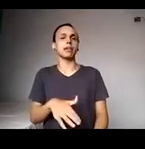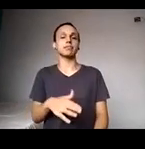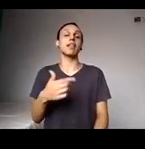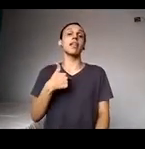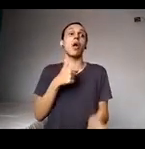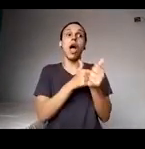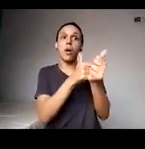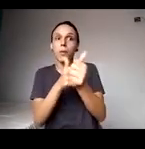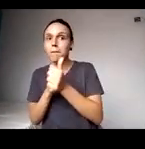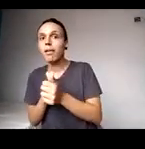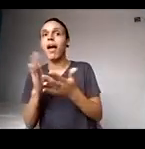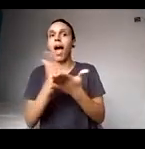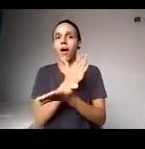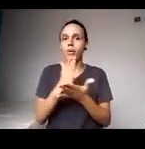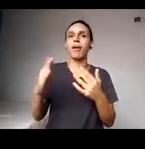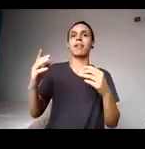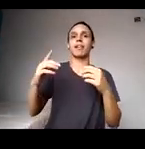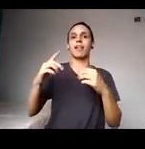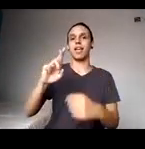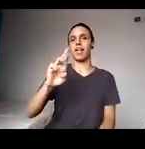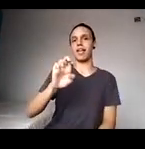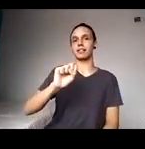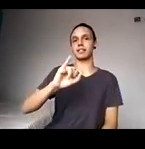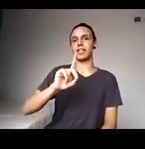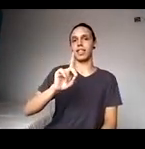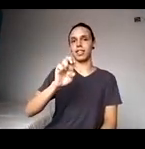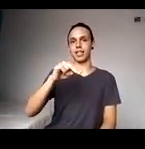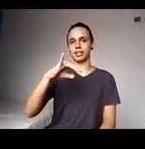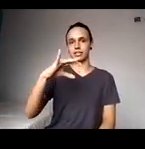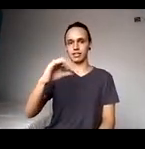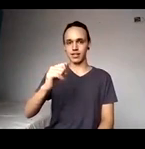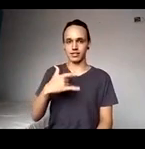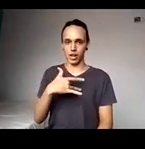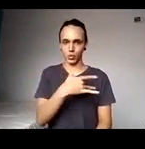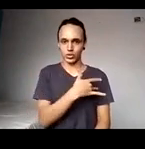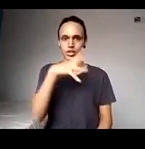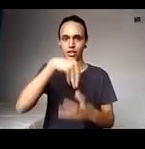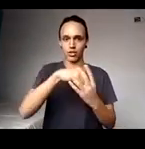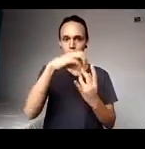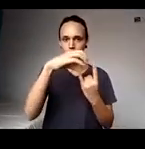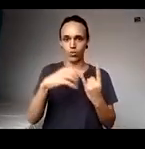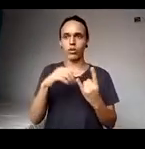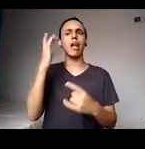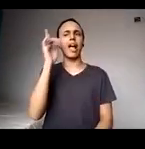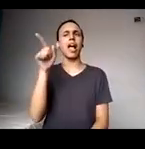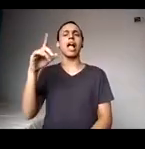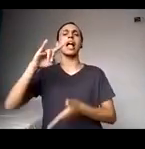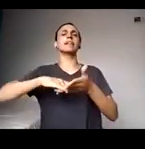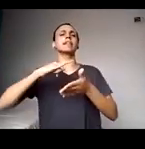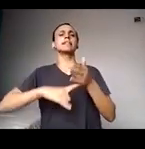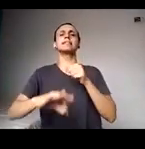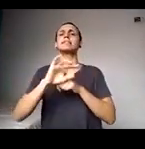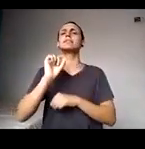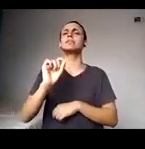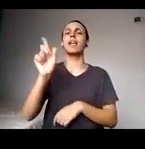saúde, né? Aqui na Feucruz, e parte, acho que da nota que Tatiane fala, é um pouco essa produção do grupo aí, das